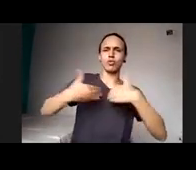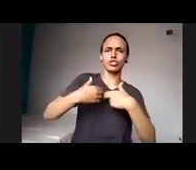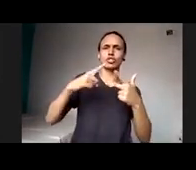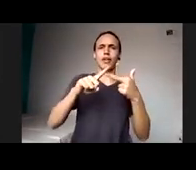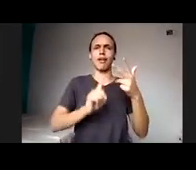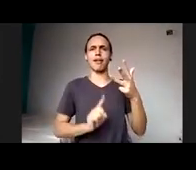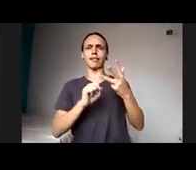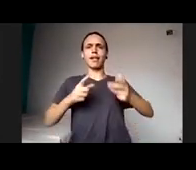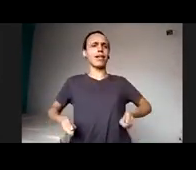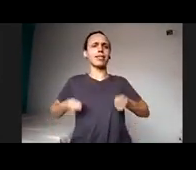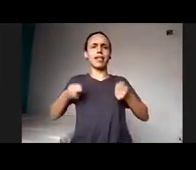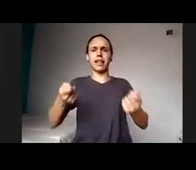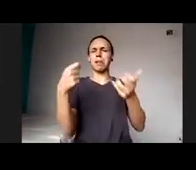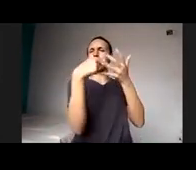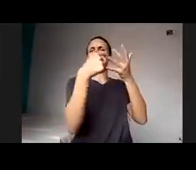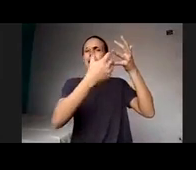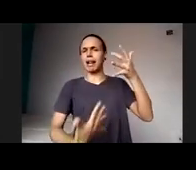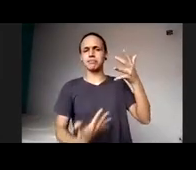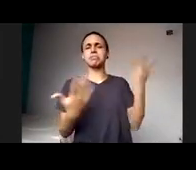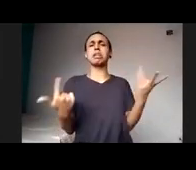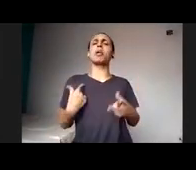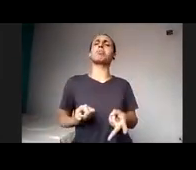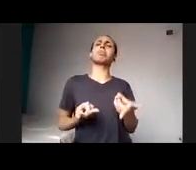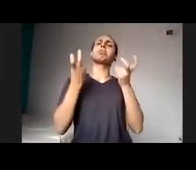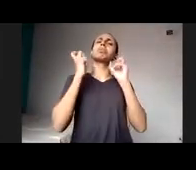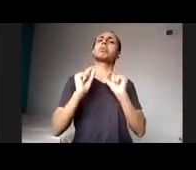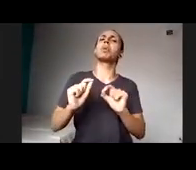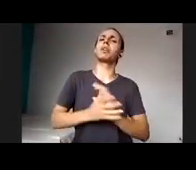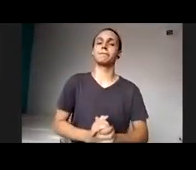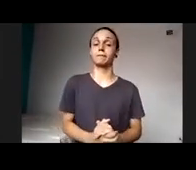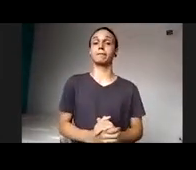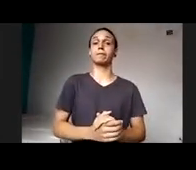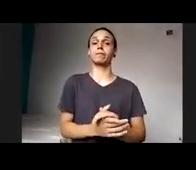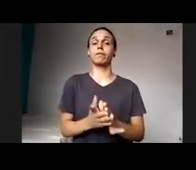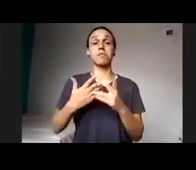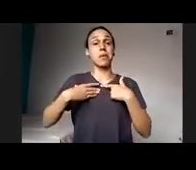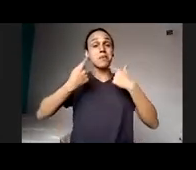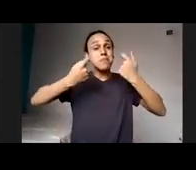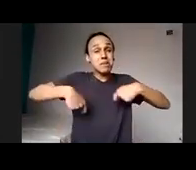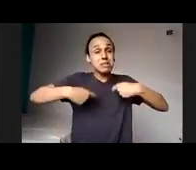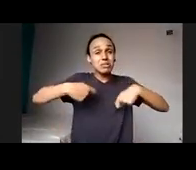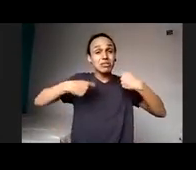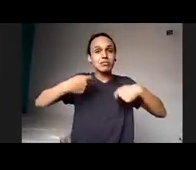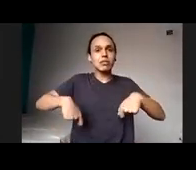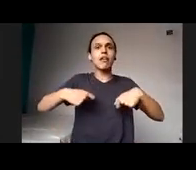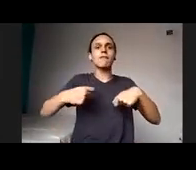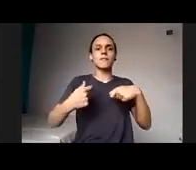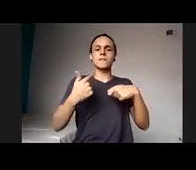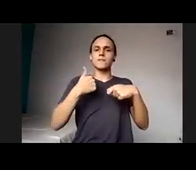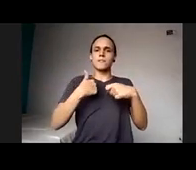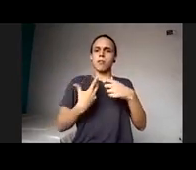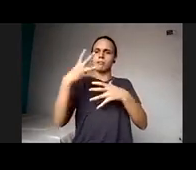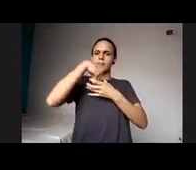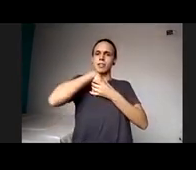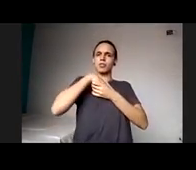O que eu percebi é que eu precisava derrubar os meus muros internos para construir pontes